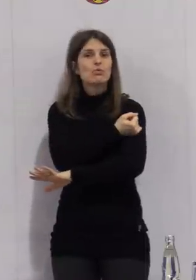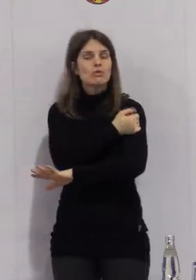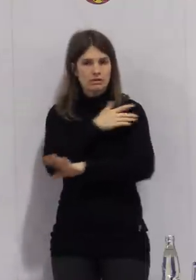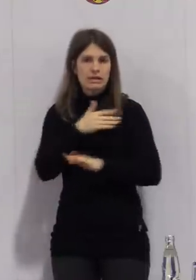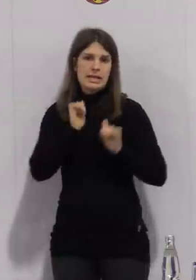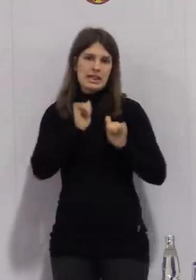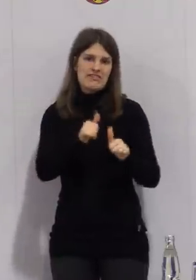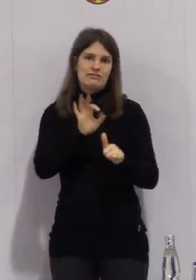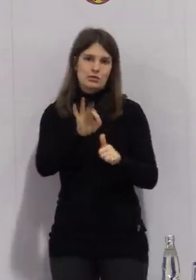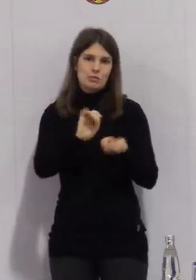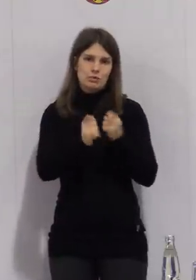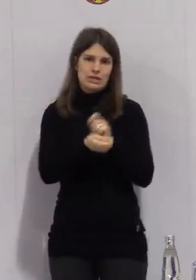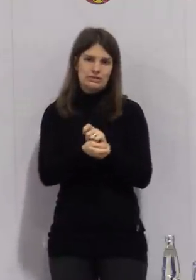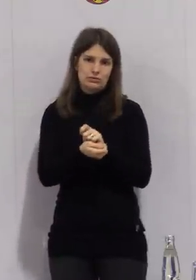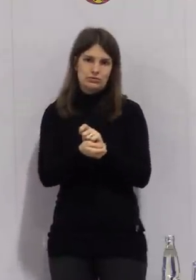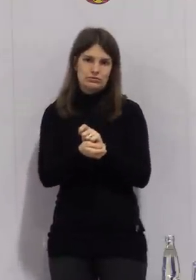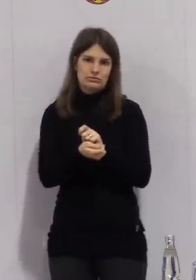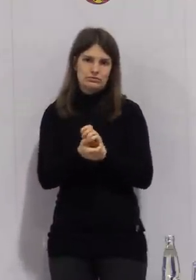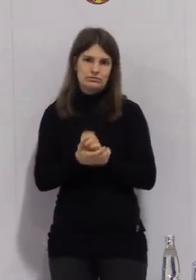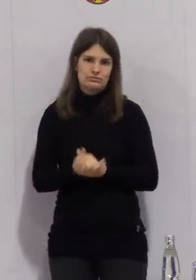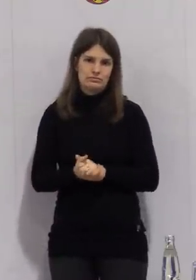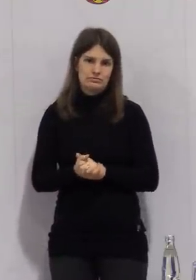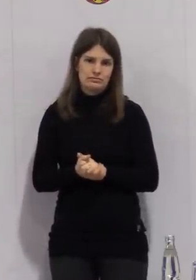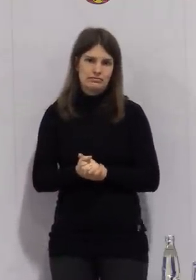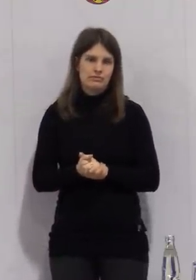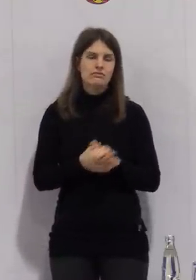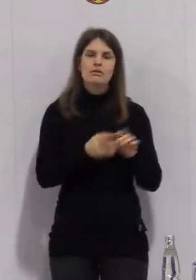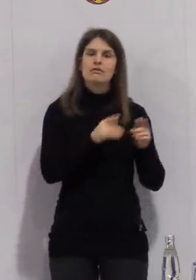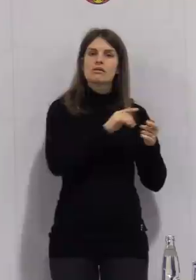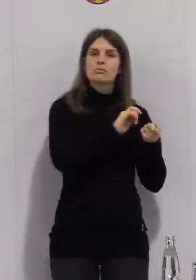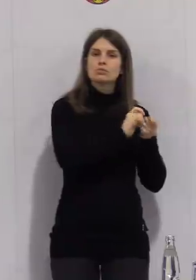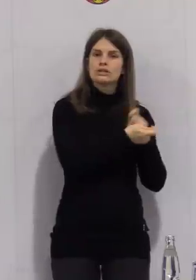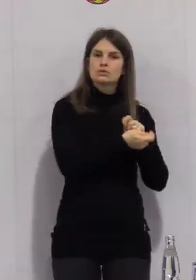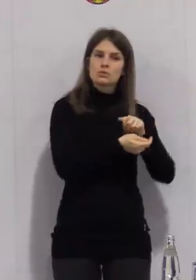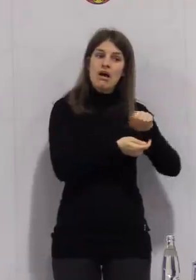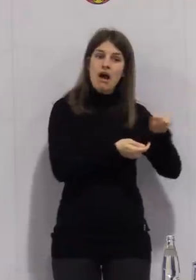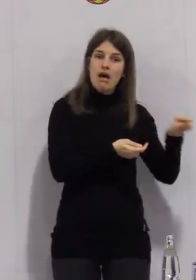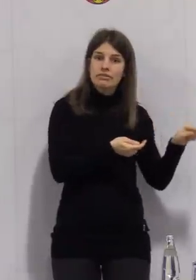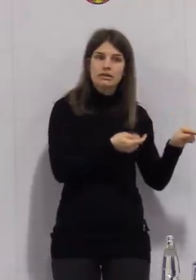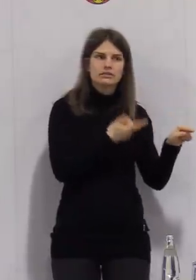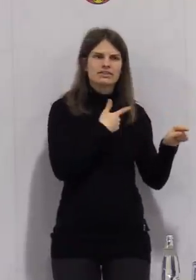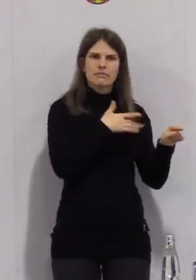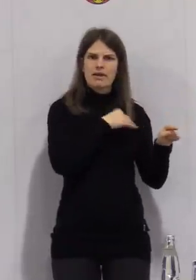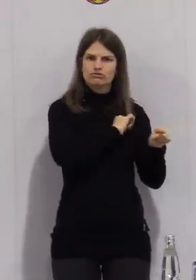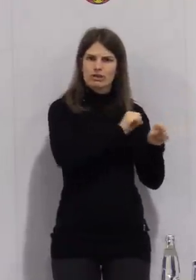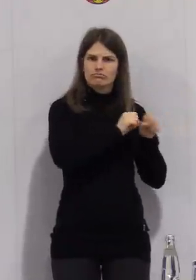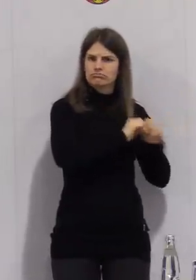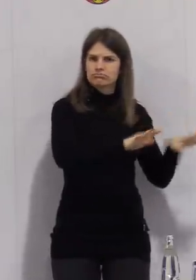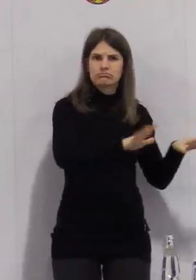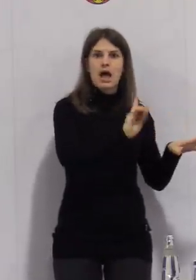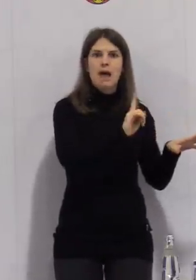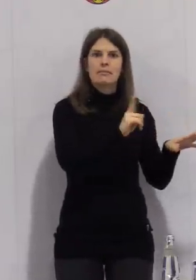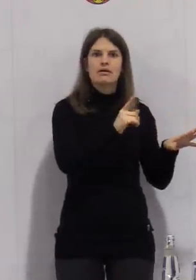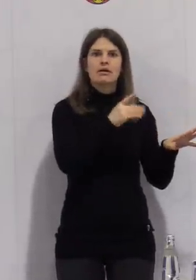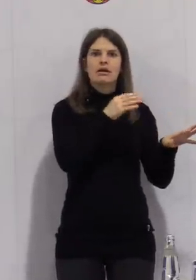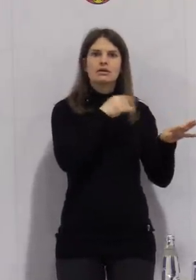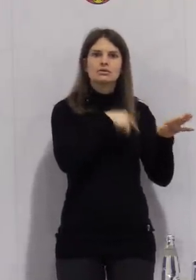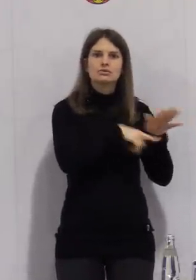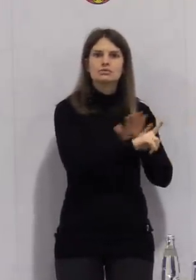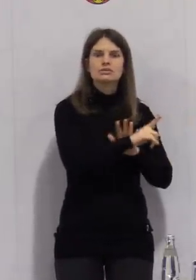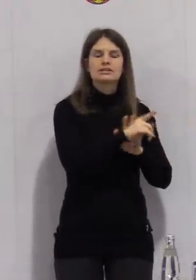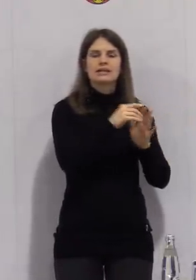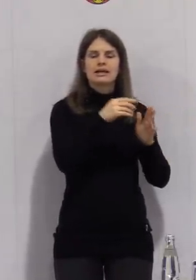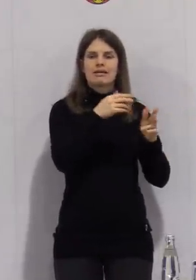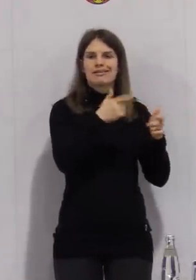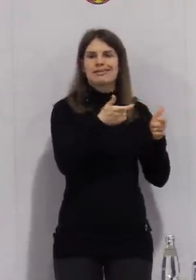Mutationsvarianten, die nicht durch eine schnellere Verbreitung ins Auge fallen, aber zum Beispiel durch ein unterlaufender Immunantwort. Das